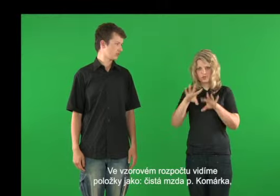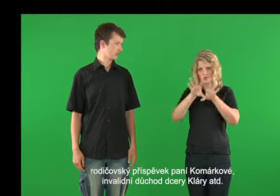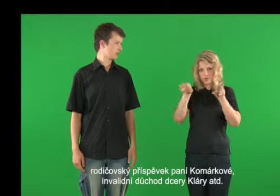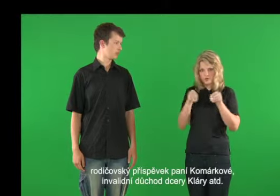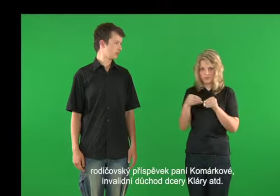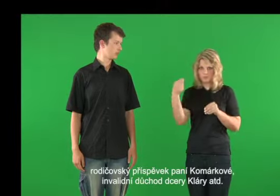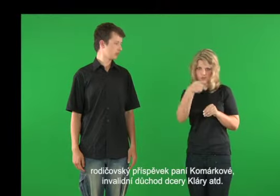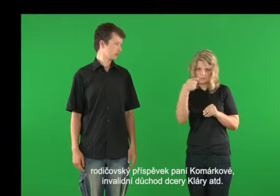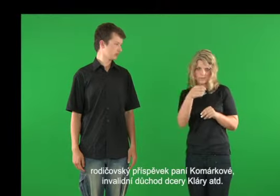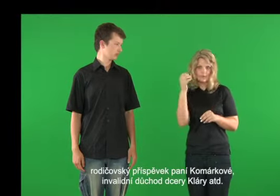paní Komárkové,